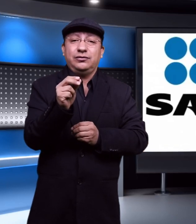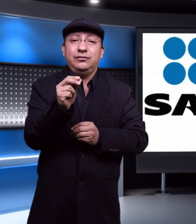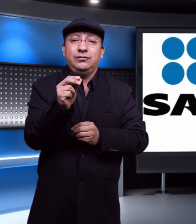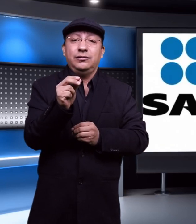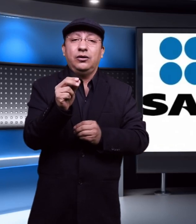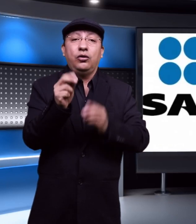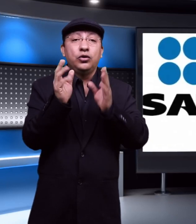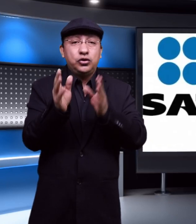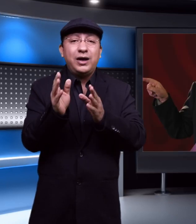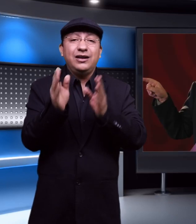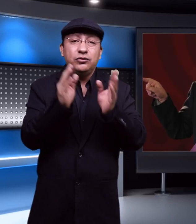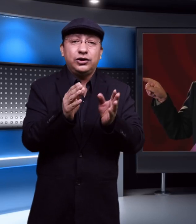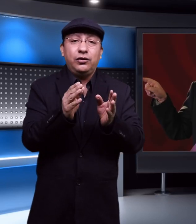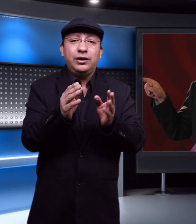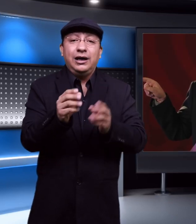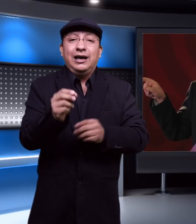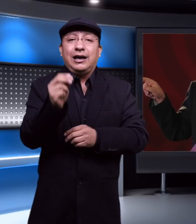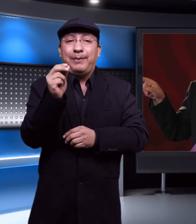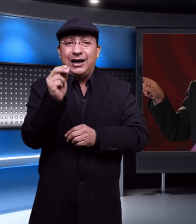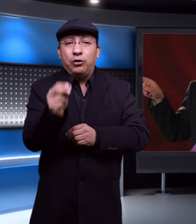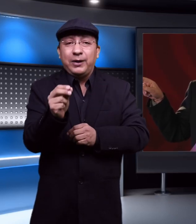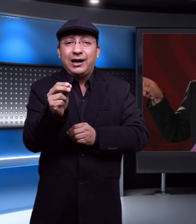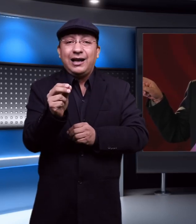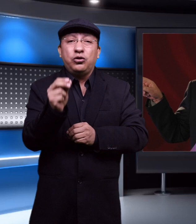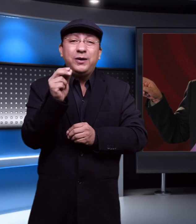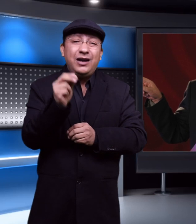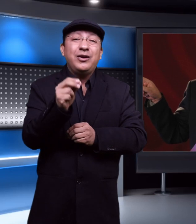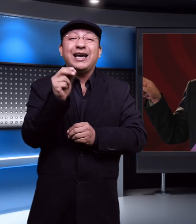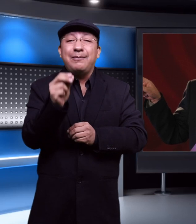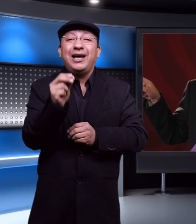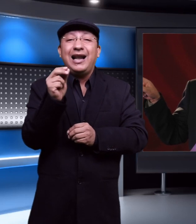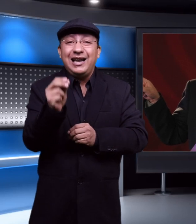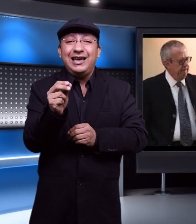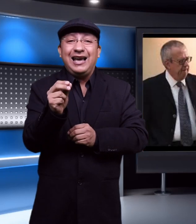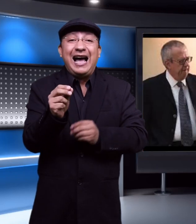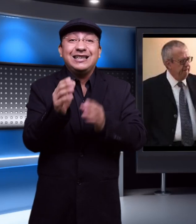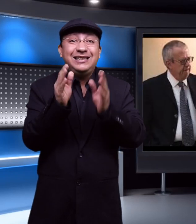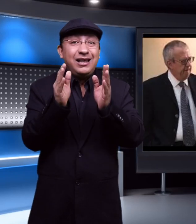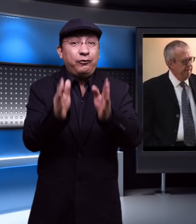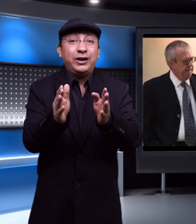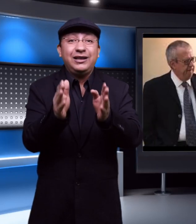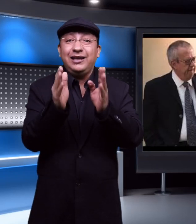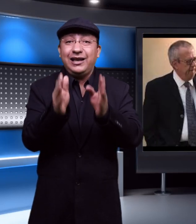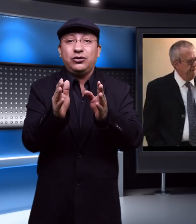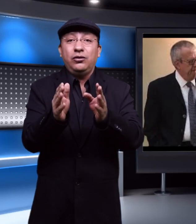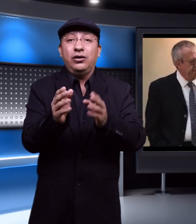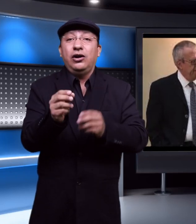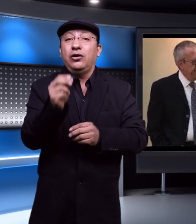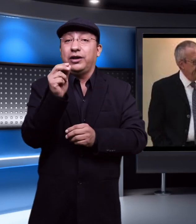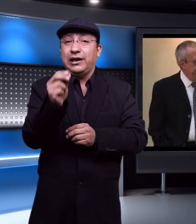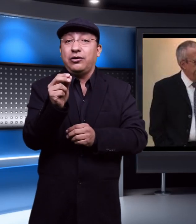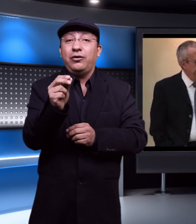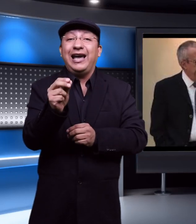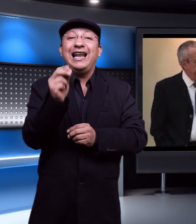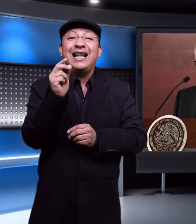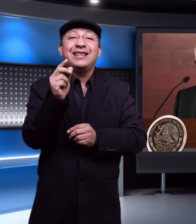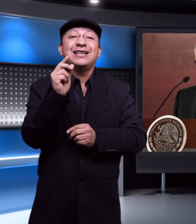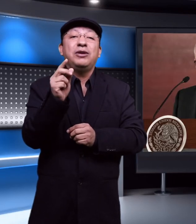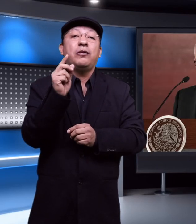Urzúa denunció que para nombrarla tuvieron que cambiar la ley así de fuerte y directo lo declaró el antes amigo